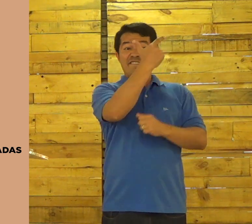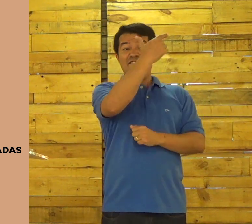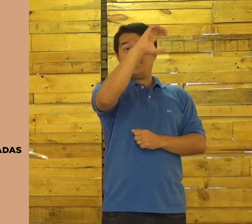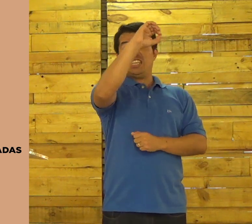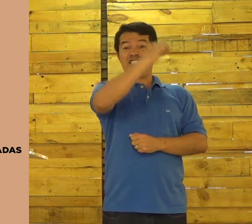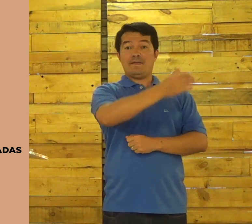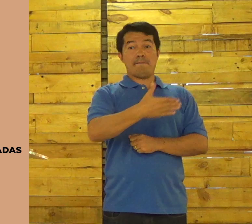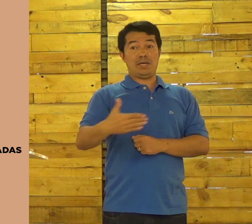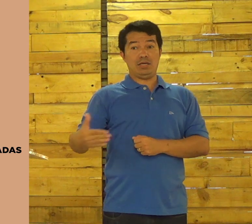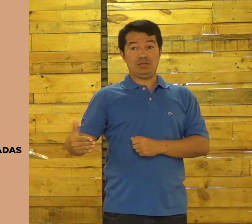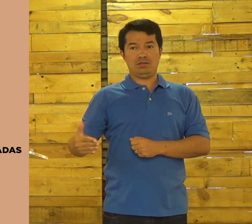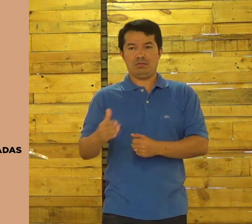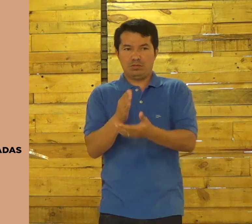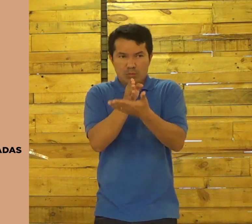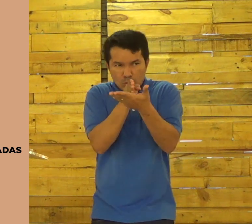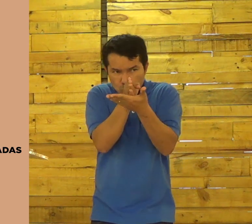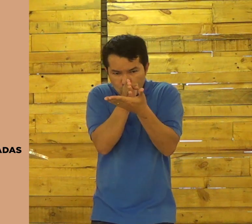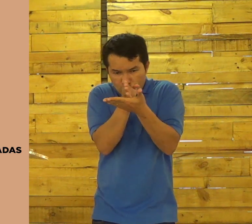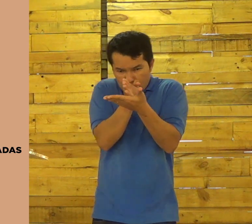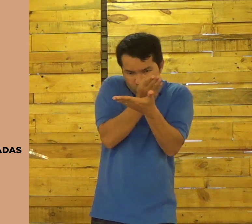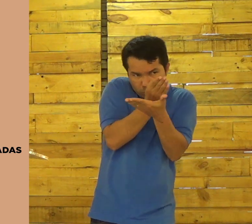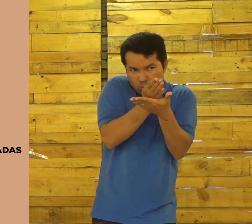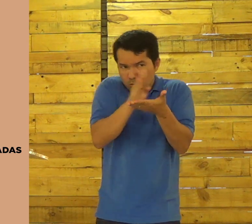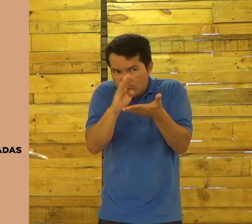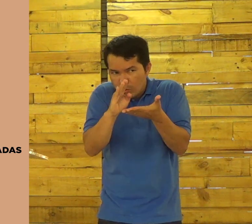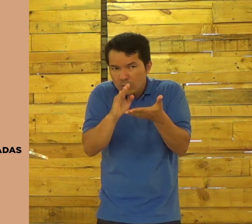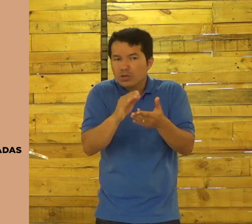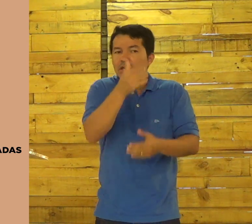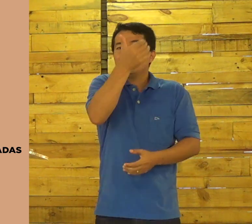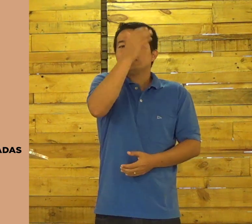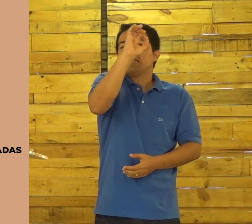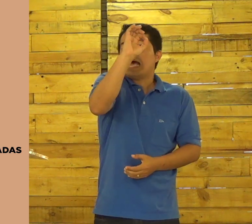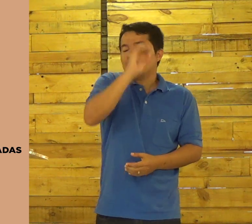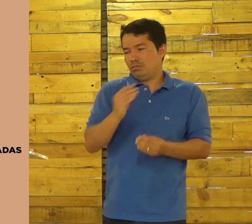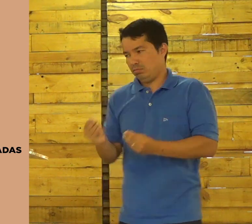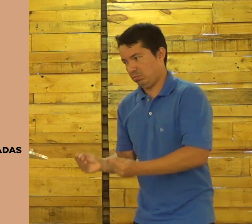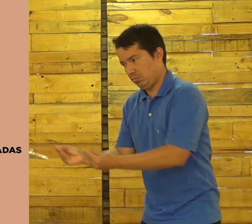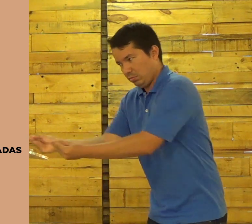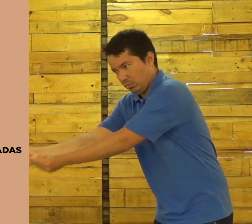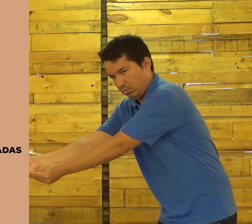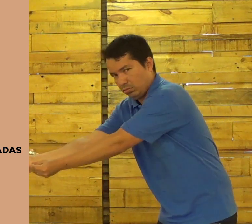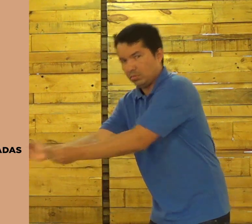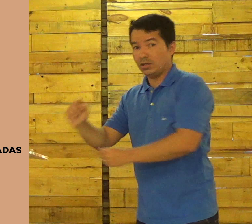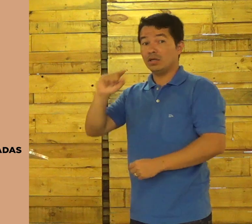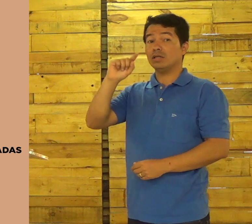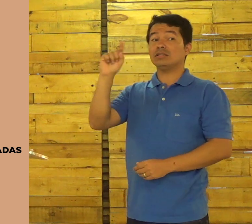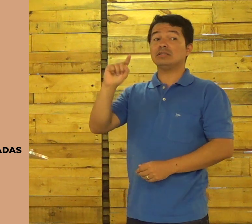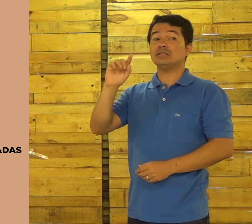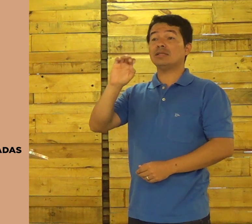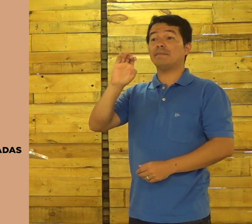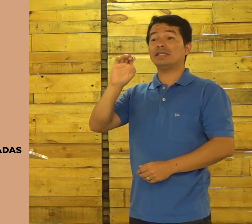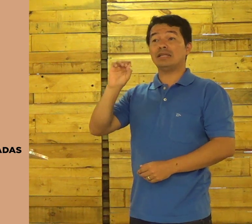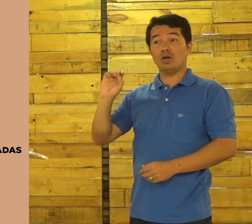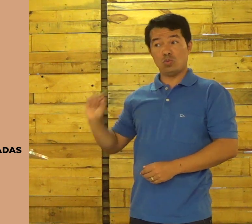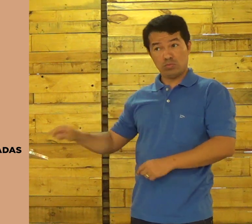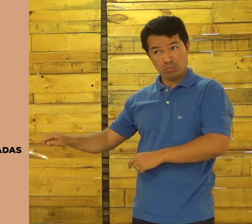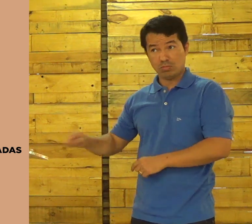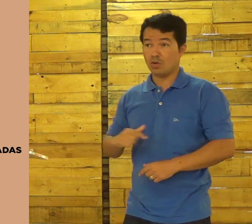E, por exemplo, o que aconteceu? Se vinha lá 25 peixes, por exemplo. 20. 10 peixes eram de